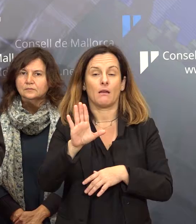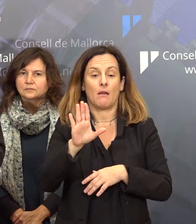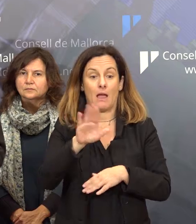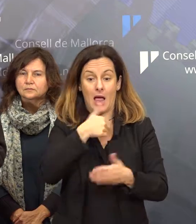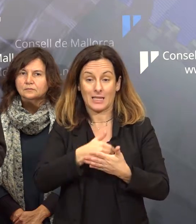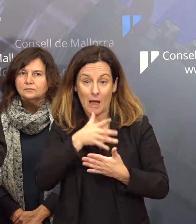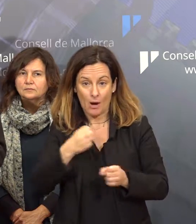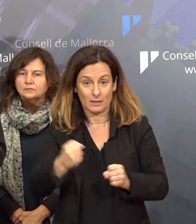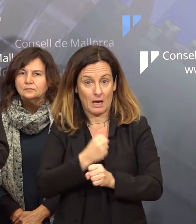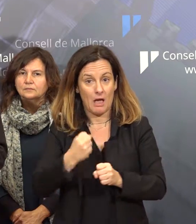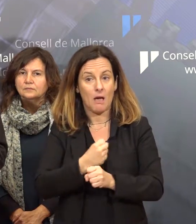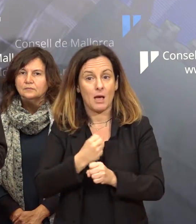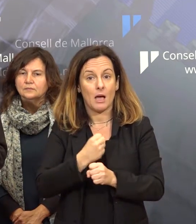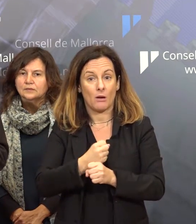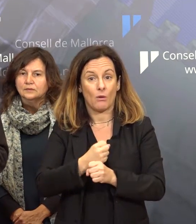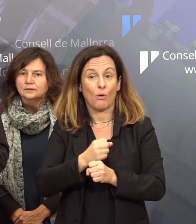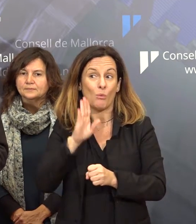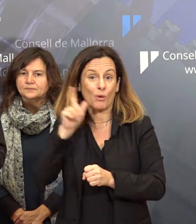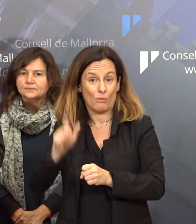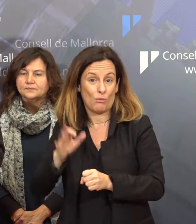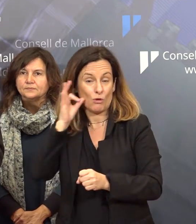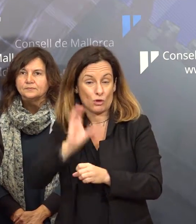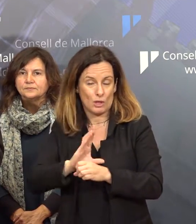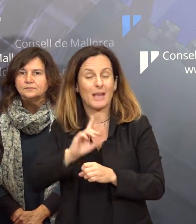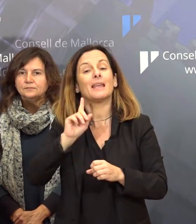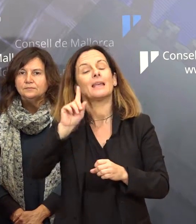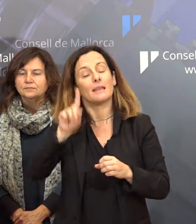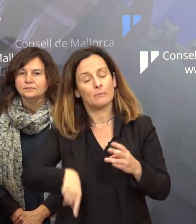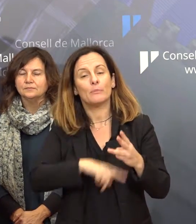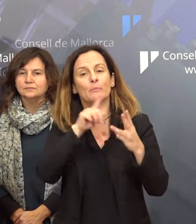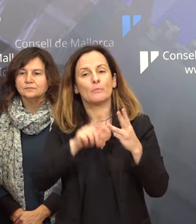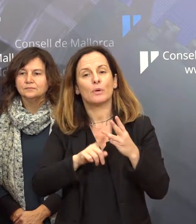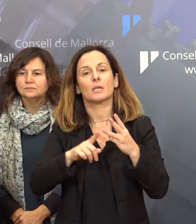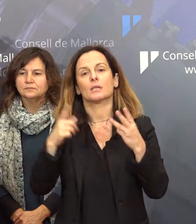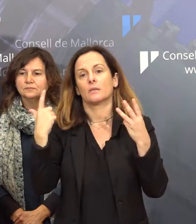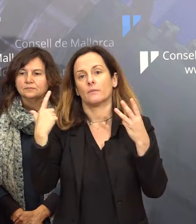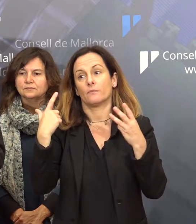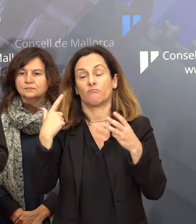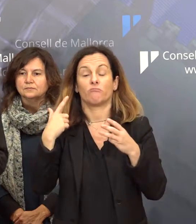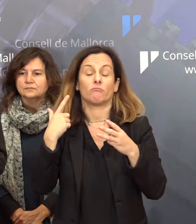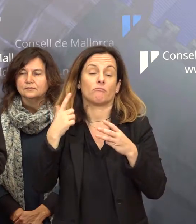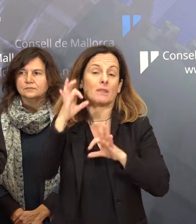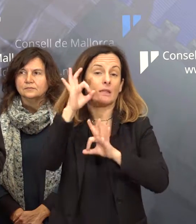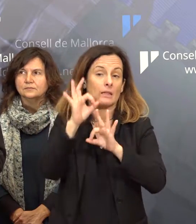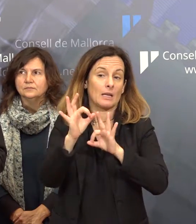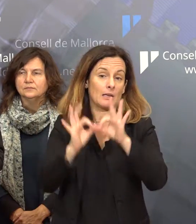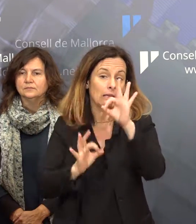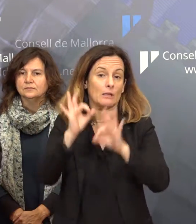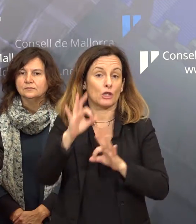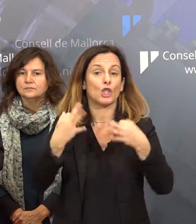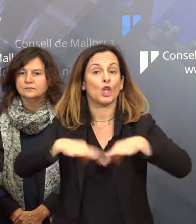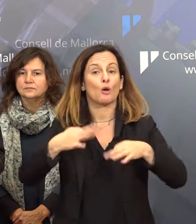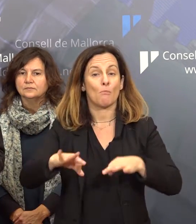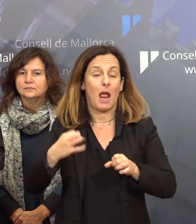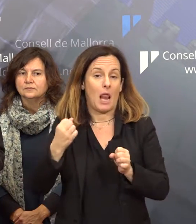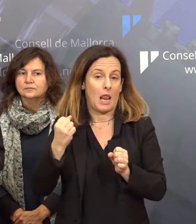comentava la consellera i llavors el que seria la taxa ordinària d'ocupació que són aquestes places que ja molt